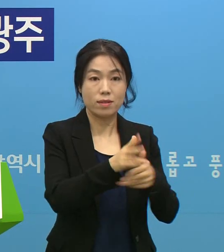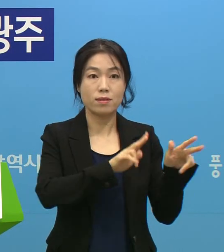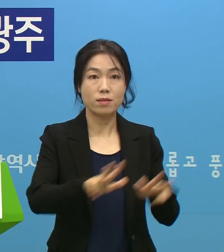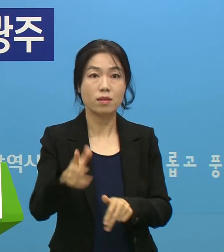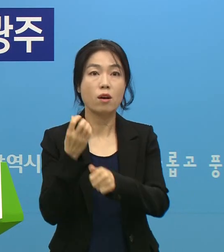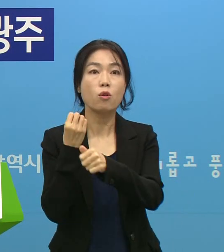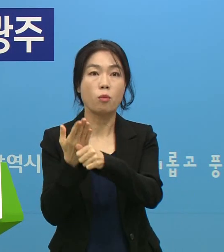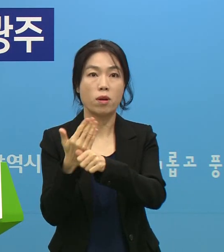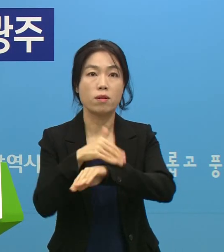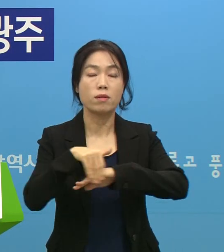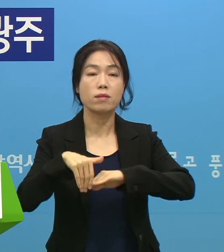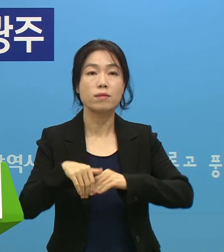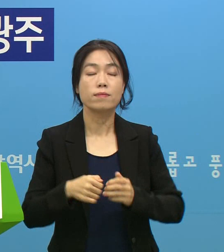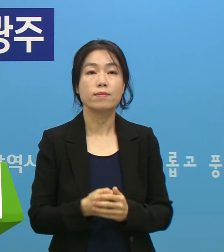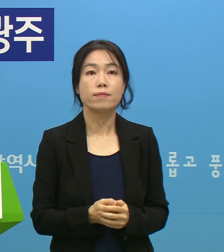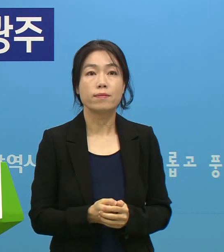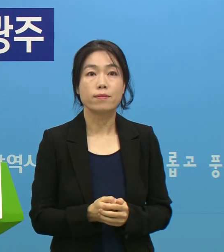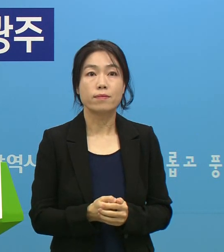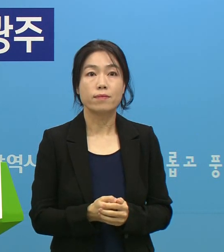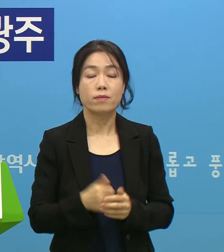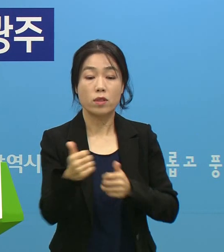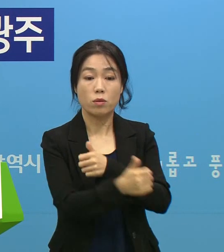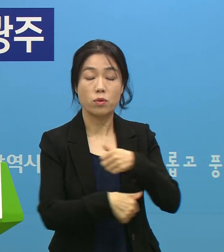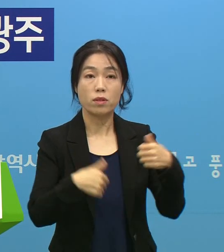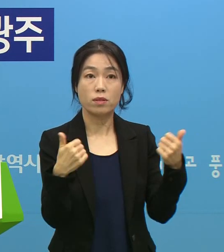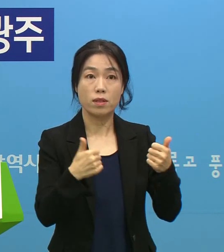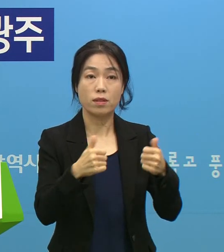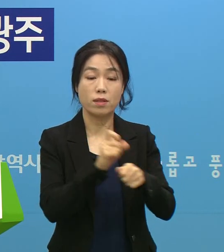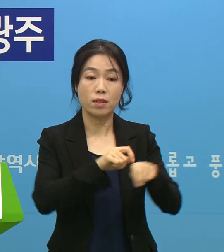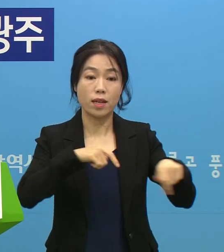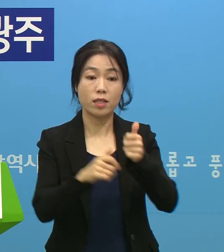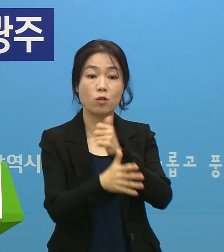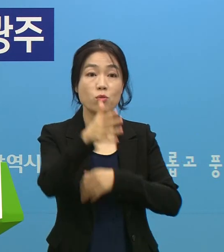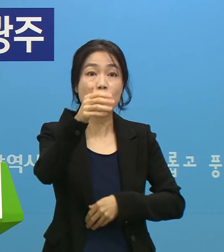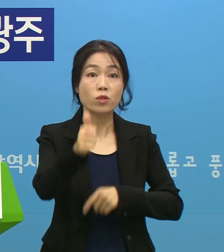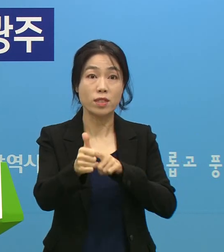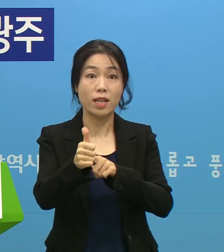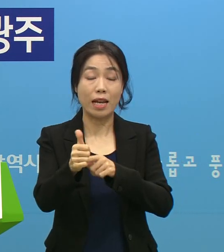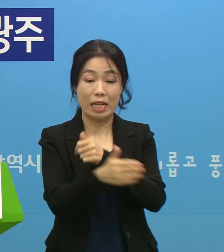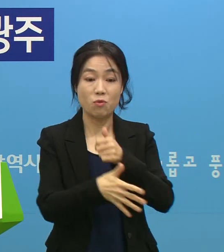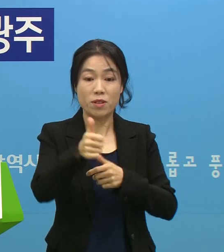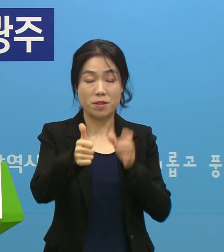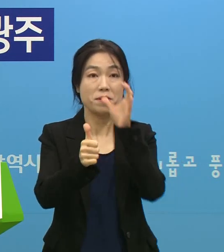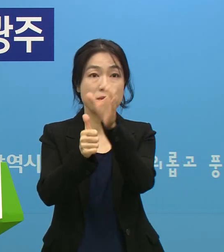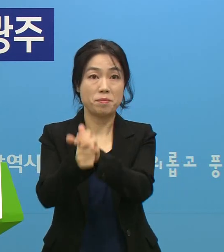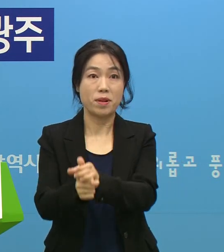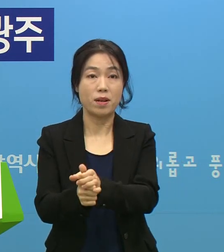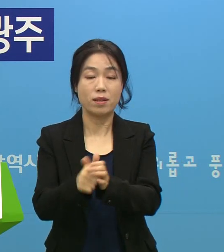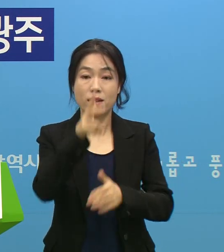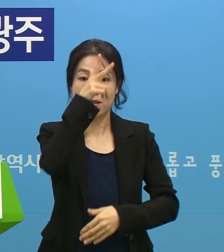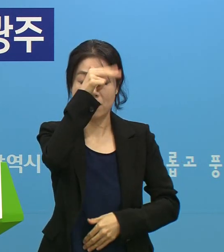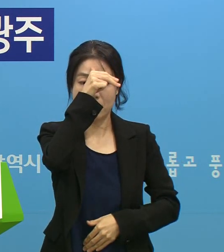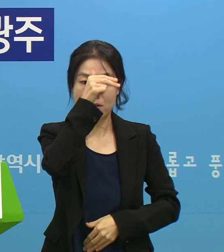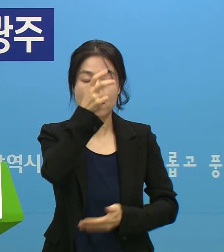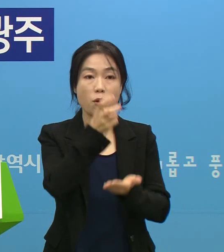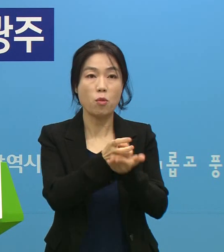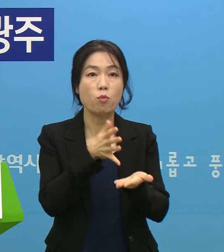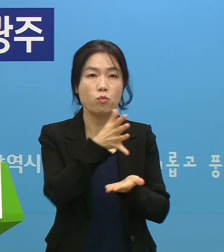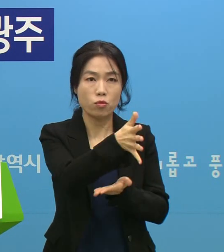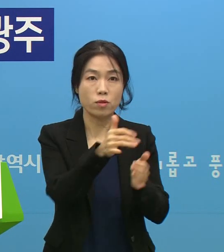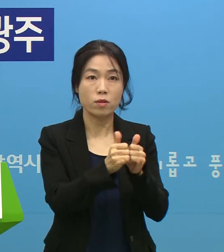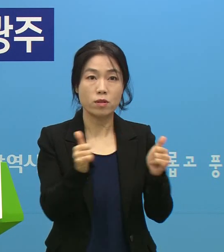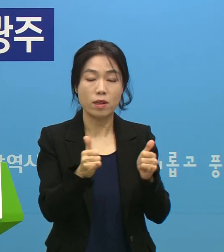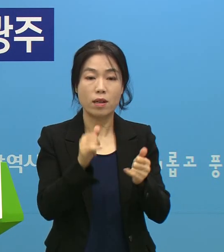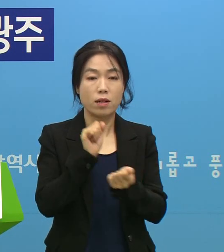고발할 것입니다. 이혼회는 행정부시장을 이혼장으로 하고 경찰, 법률과